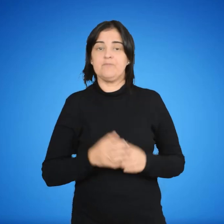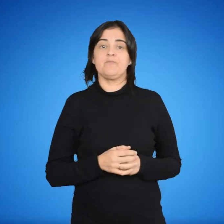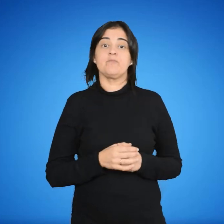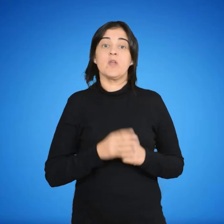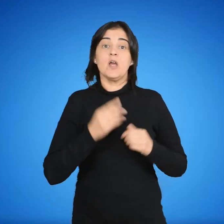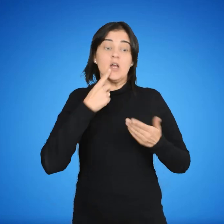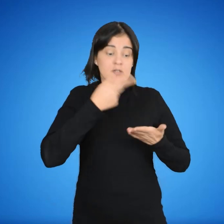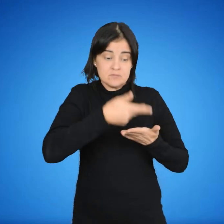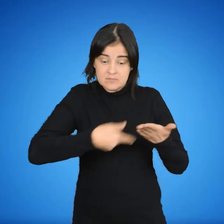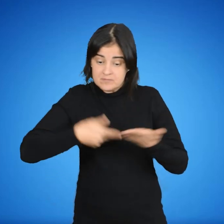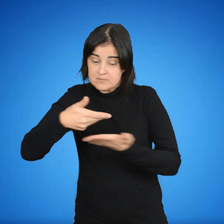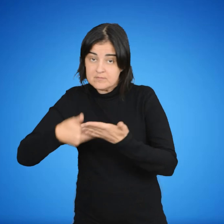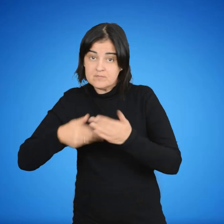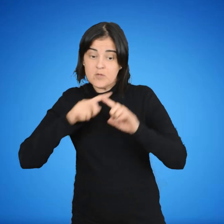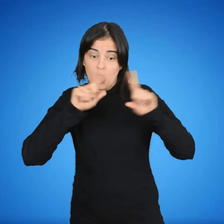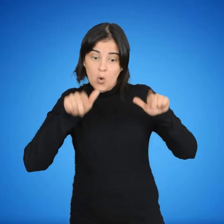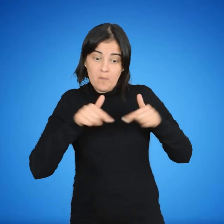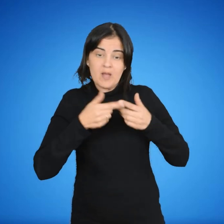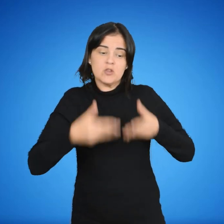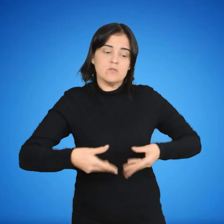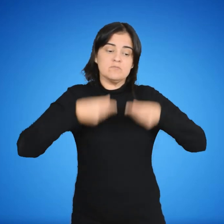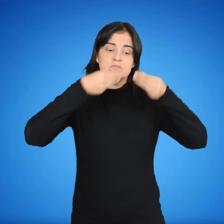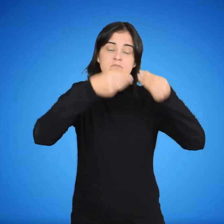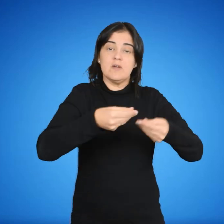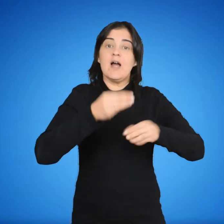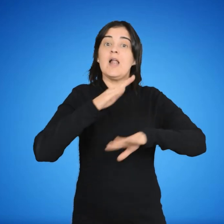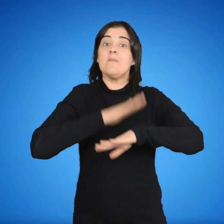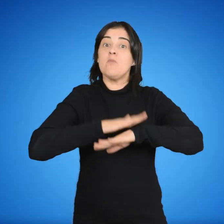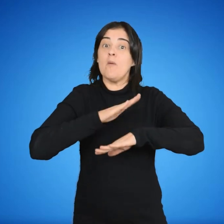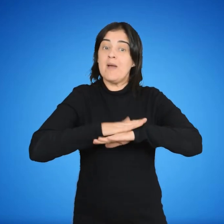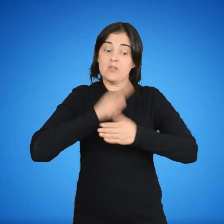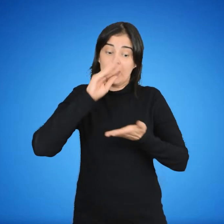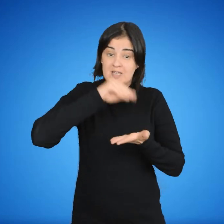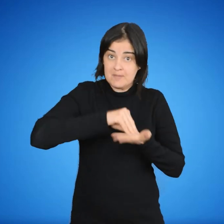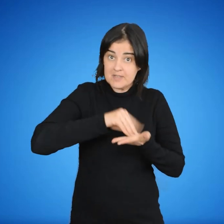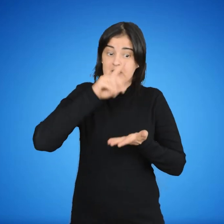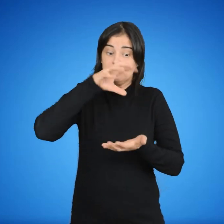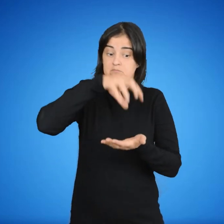Toda la documentación se presenta en el centro educativo al momento de la inscripción.